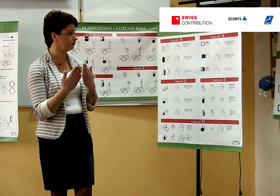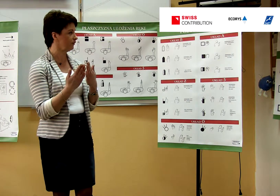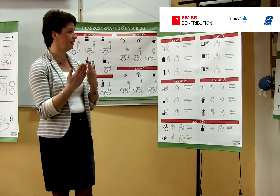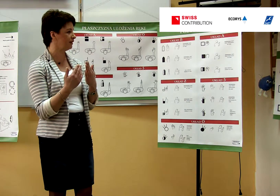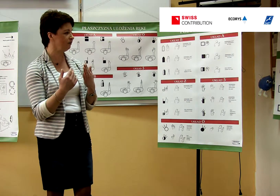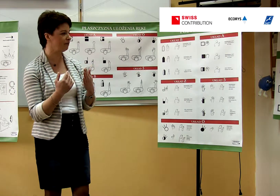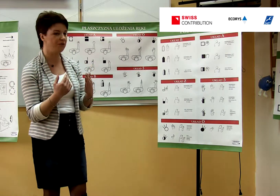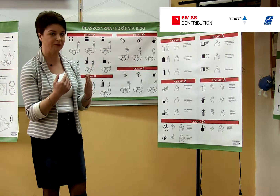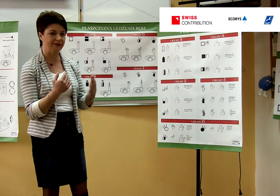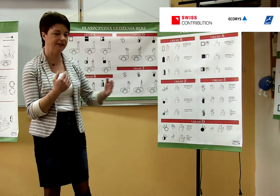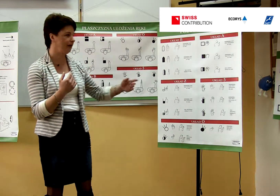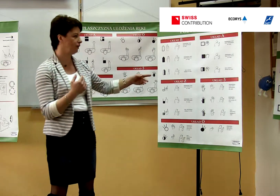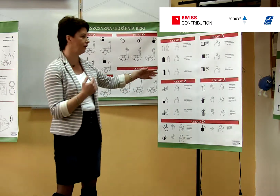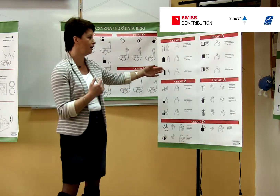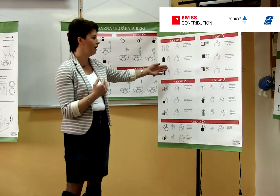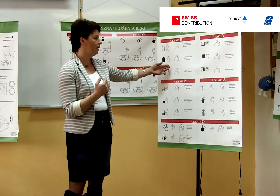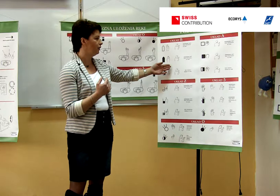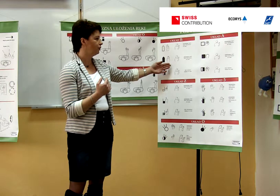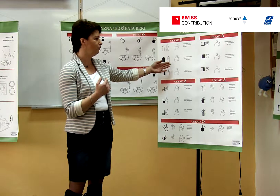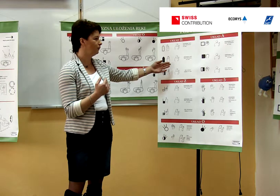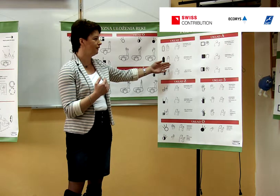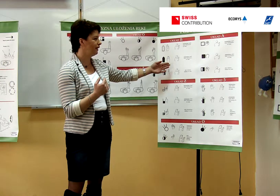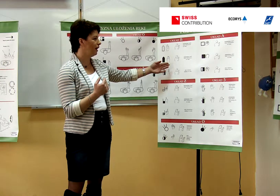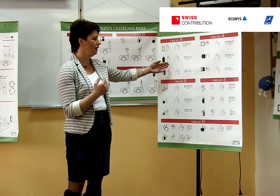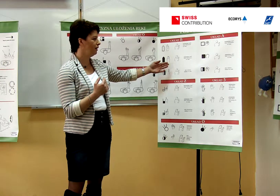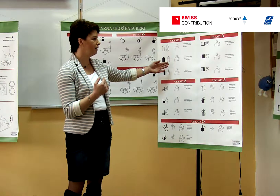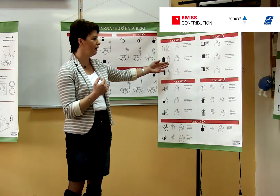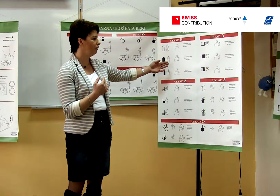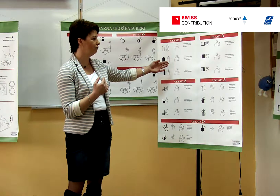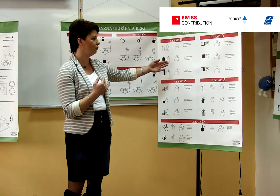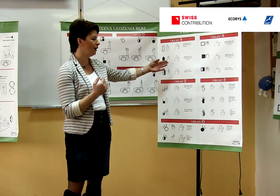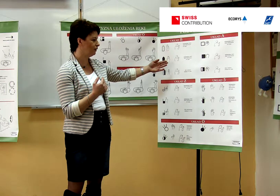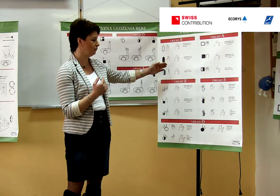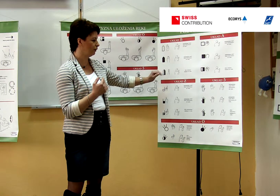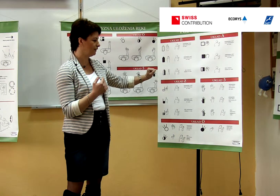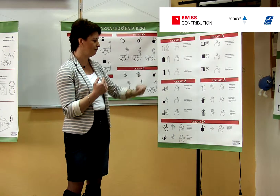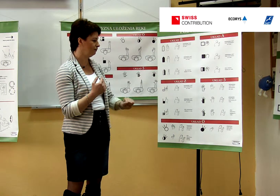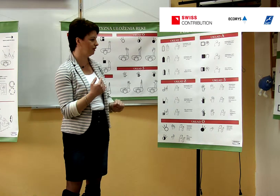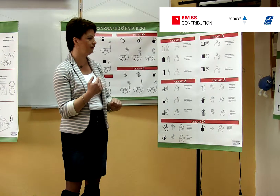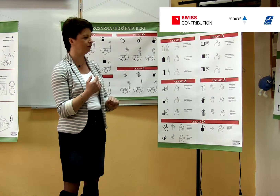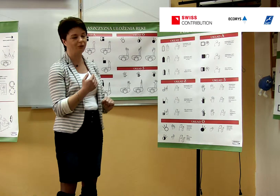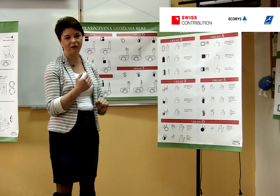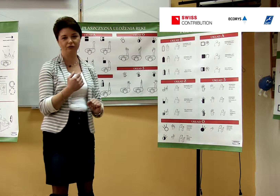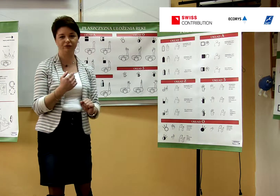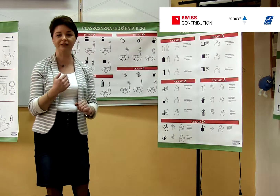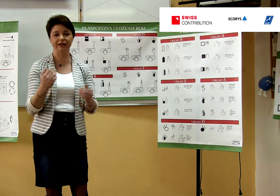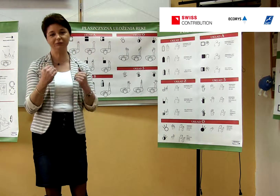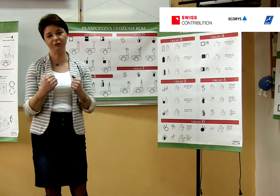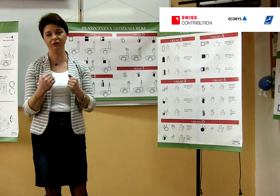Następnie mamy pozycję ręki, czyli pozycja ręki w układzie podstawowych układów literek. Jak myśmy to